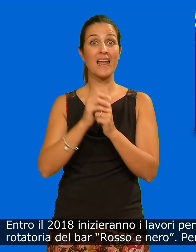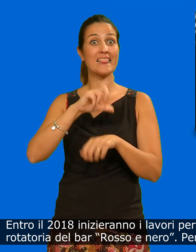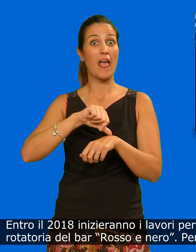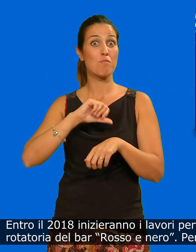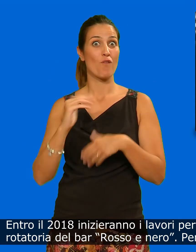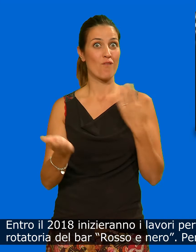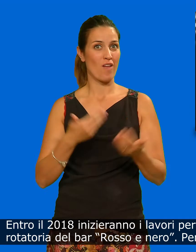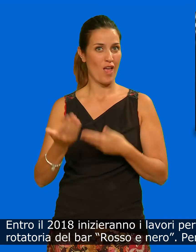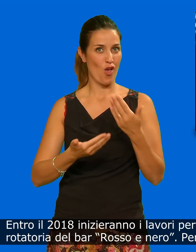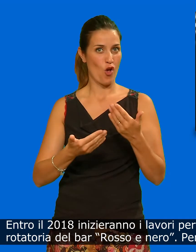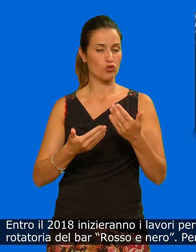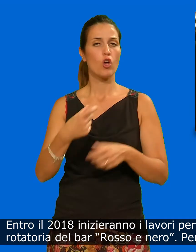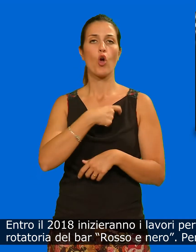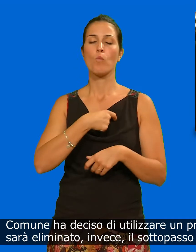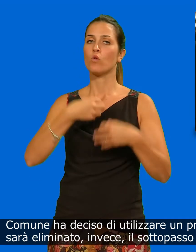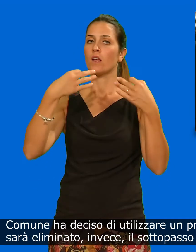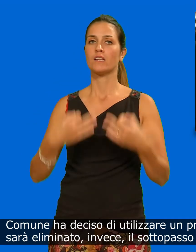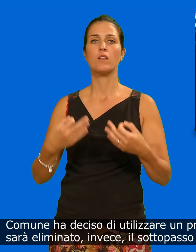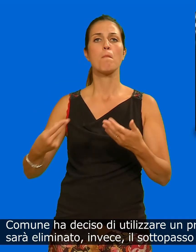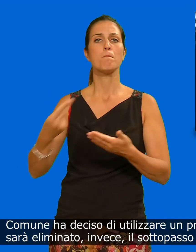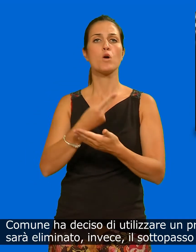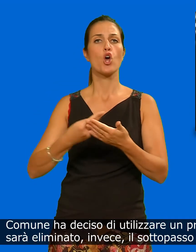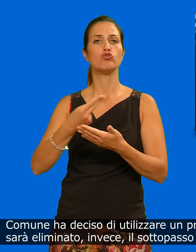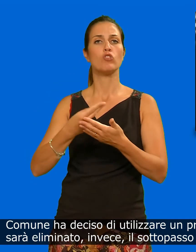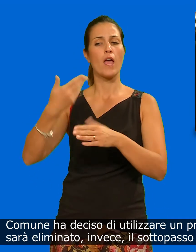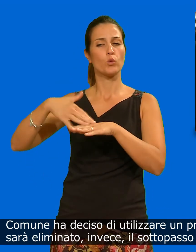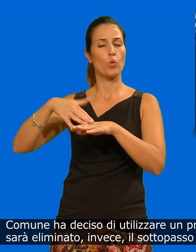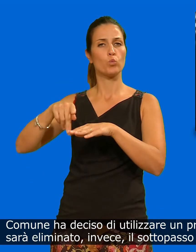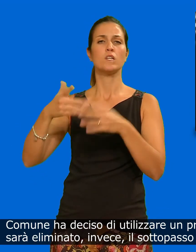il comune ha deciso di utilizzare un progetto già disponibile